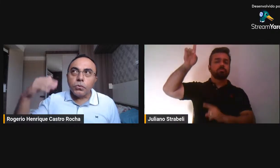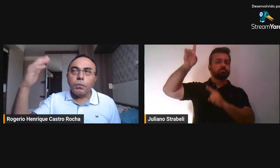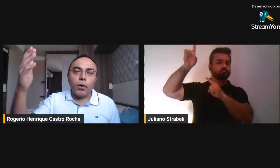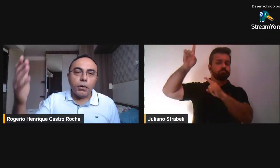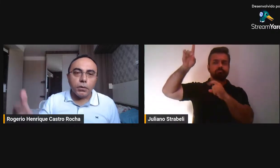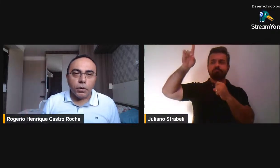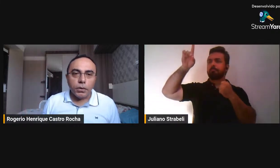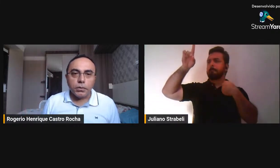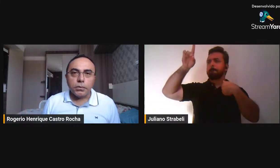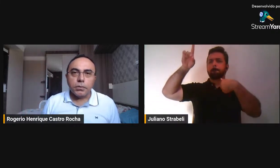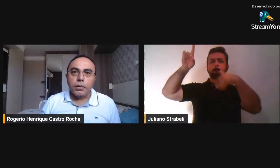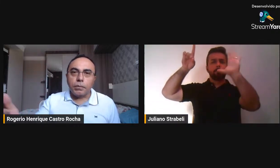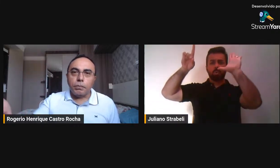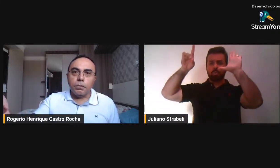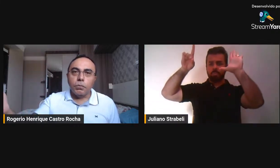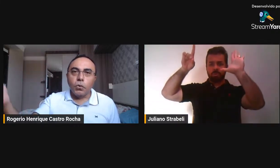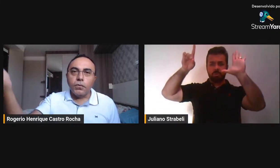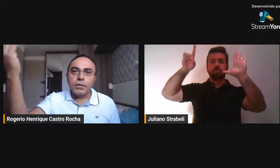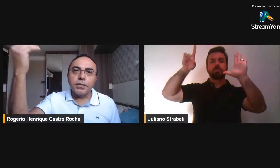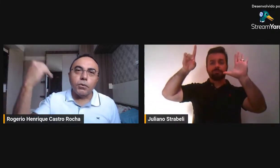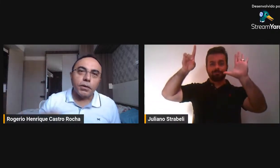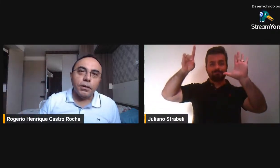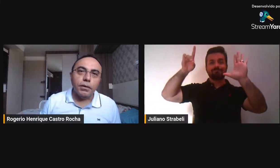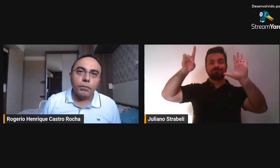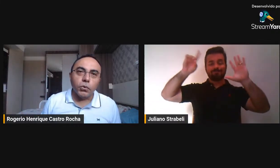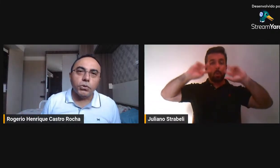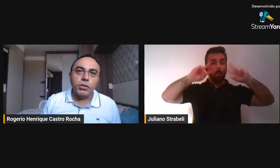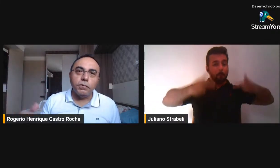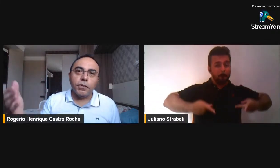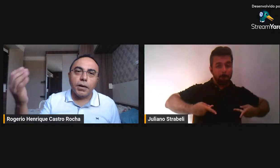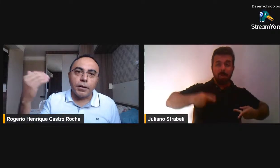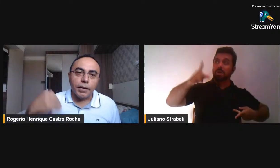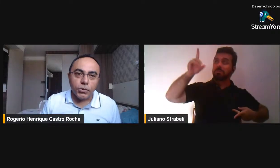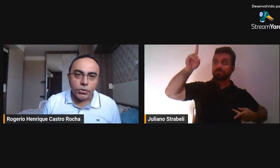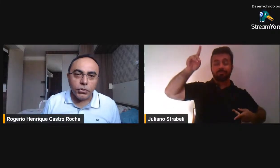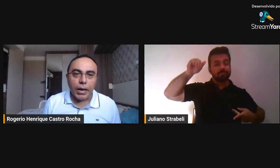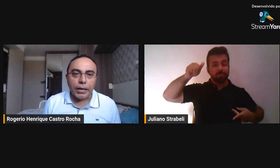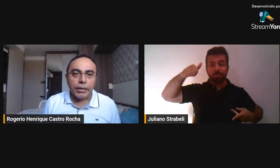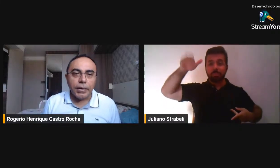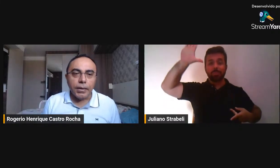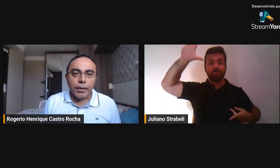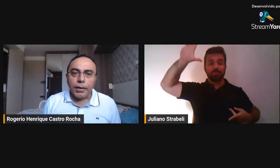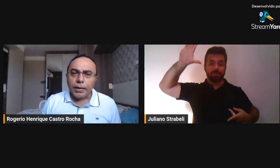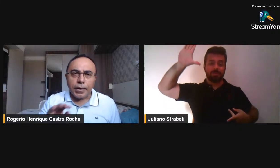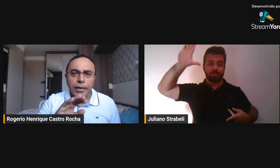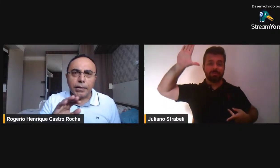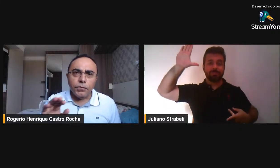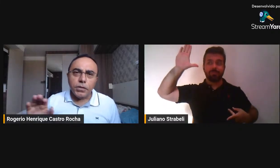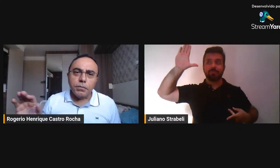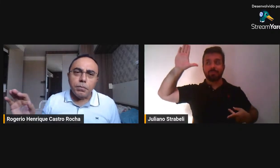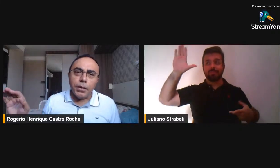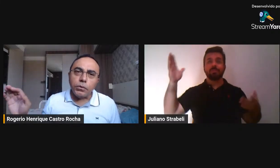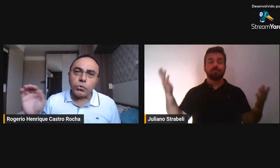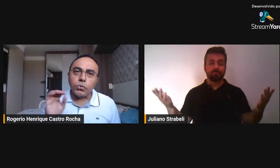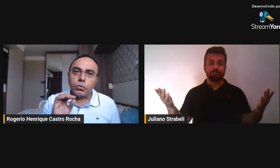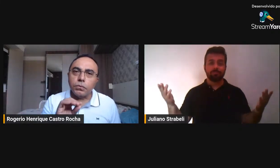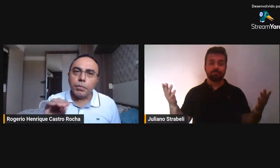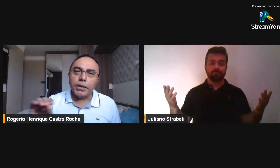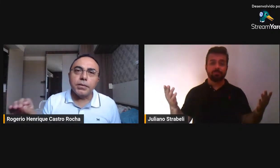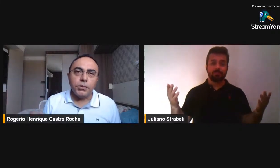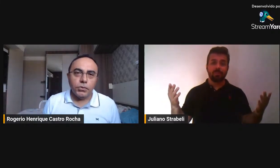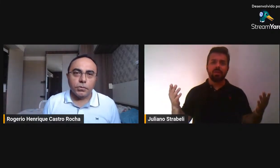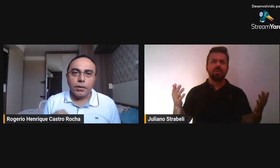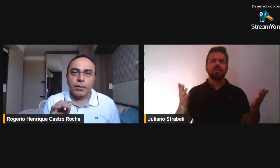coisa muito maior que nós, por vezes, é o que motiva a gente estar aqui, ela é cada vez menos